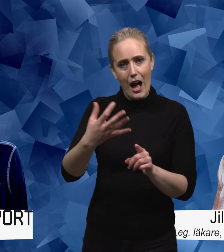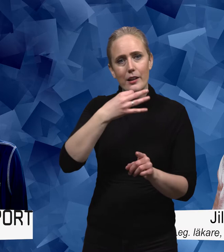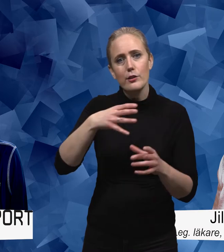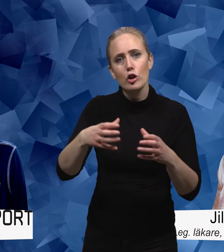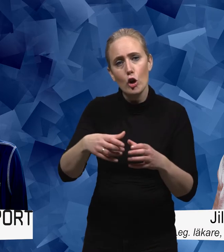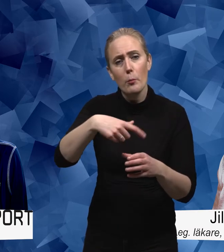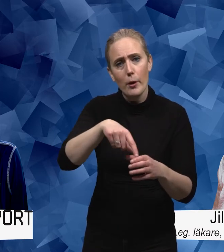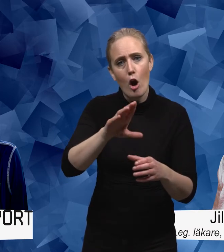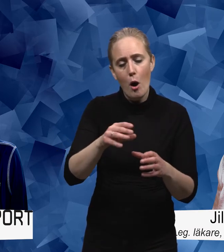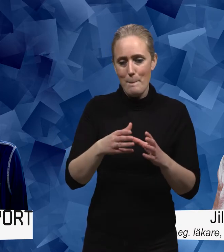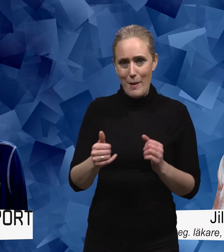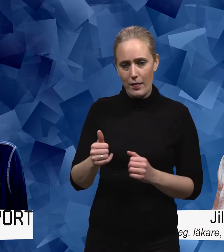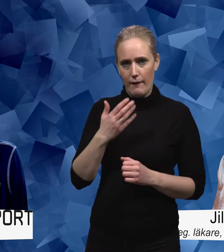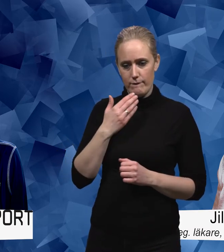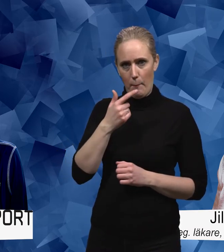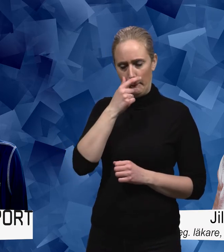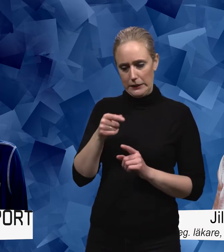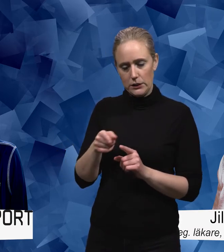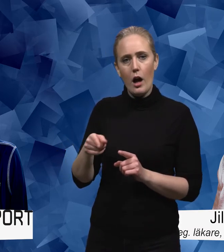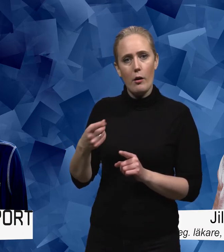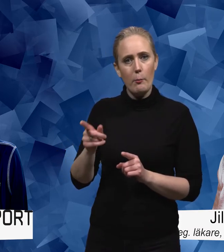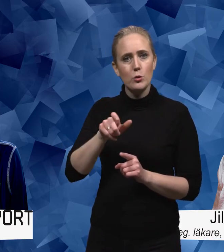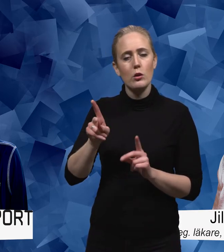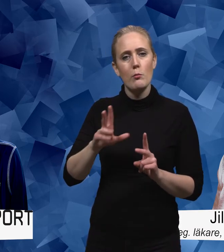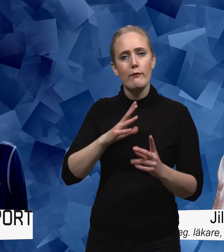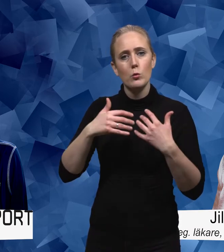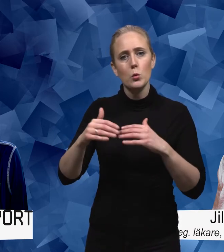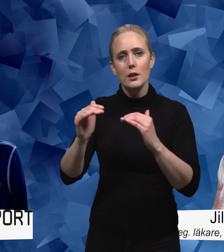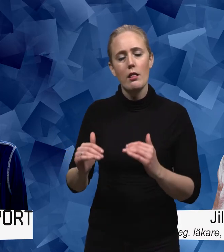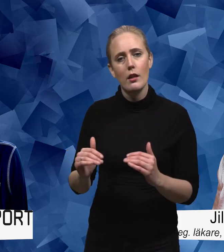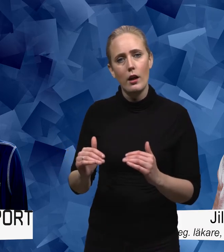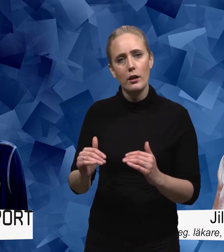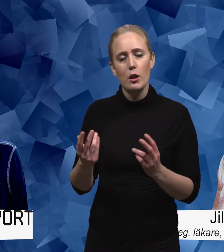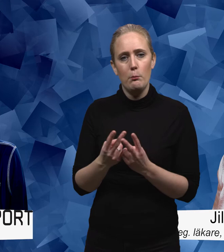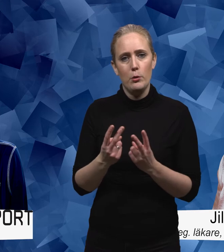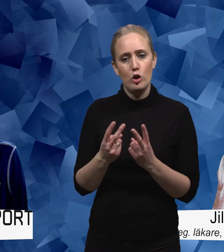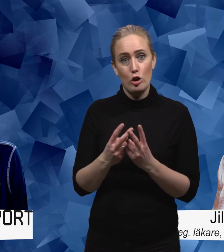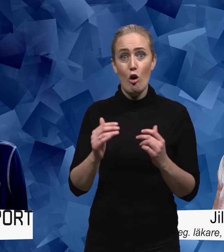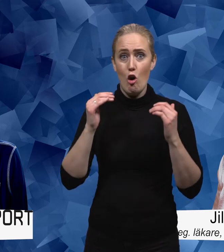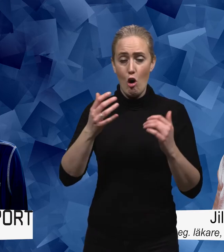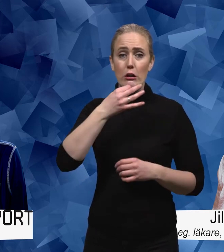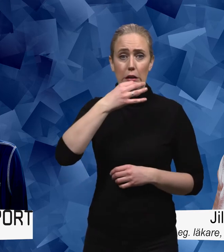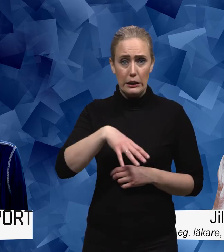lite grann missar de som har en fysisk funktionsnedsättning så att risken är hög att man får både